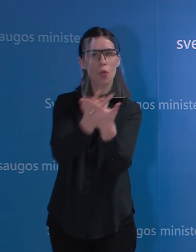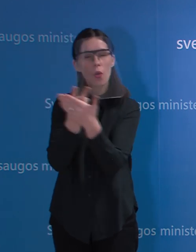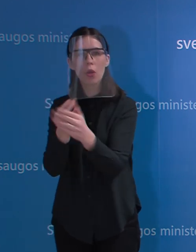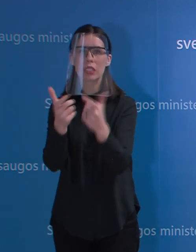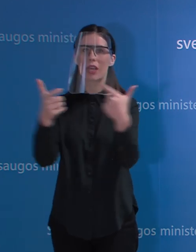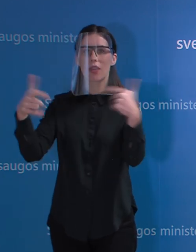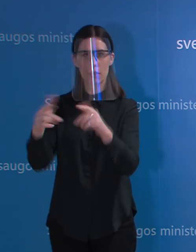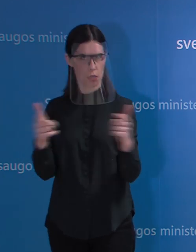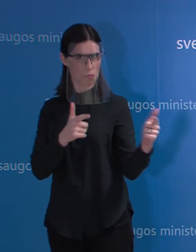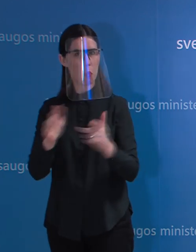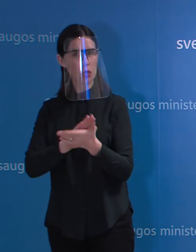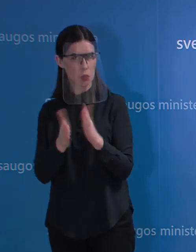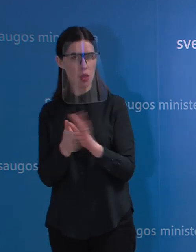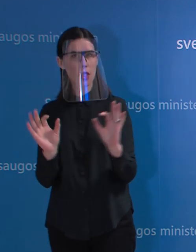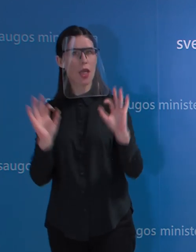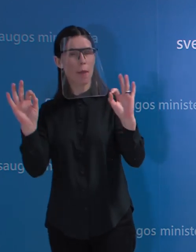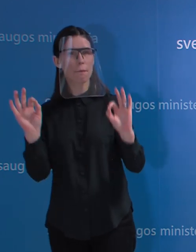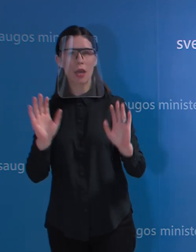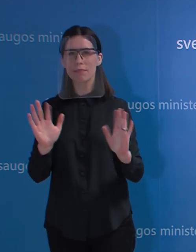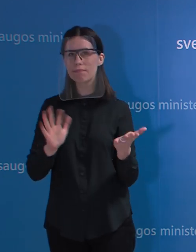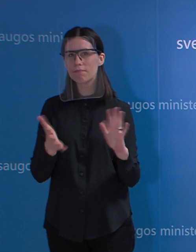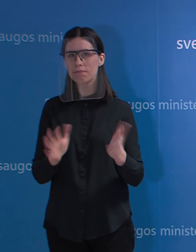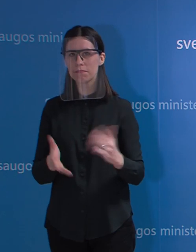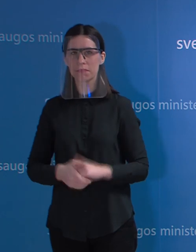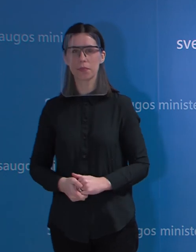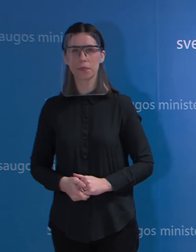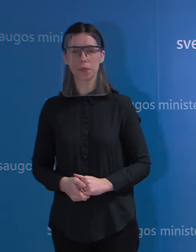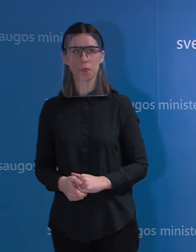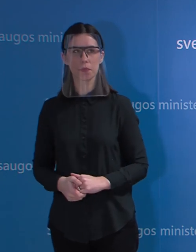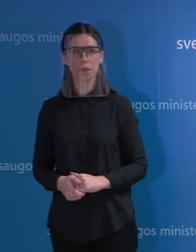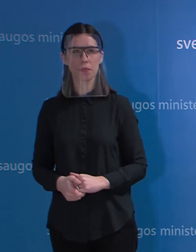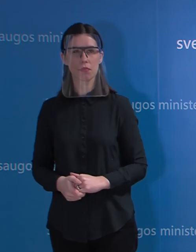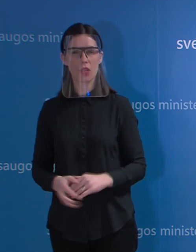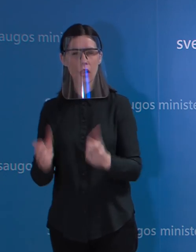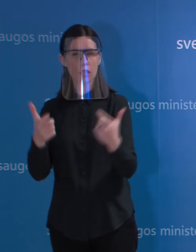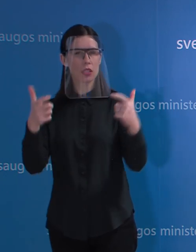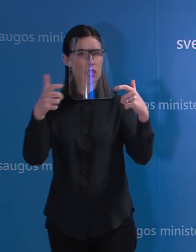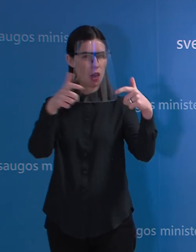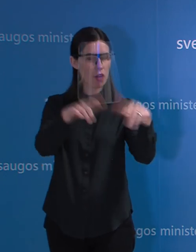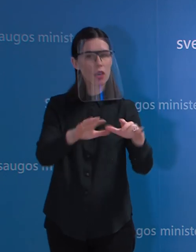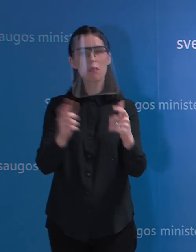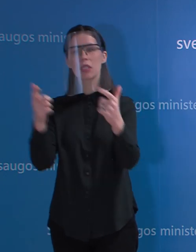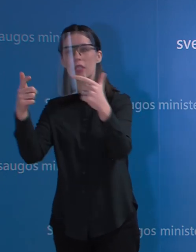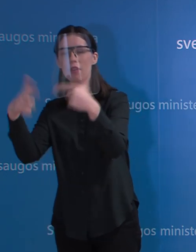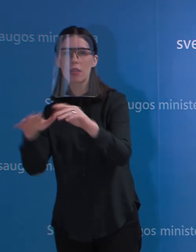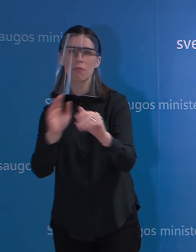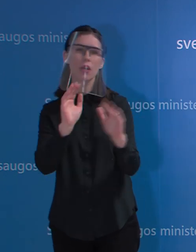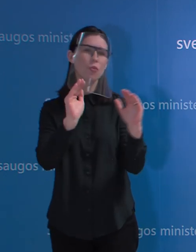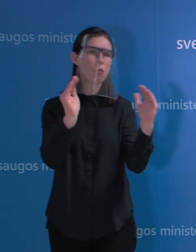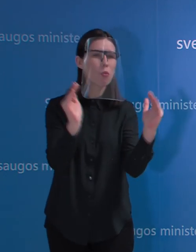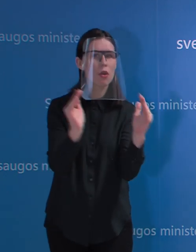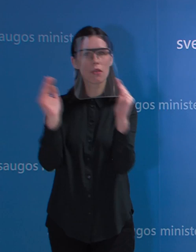Na, matyti natūralu, kad sevaldybėm, ypatingai mažesnėm, nėra lengva tą